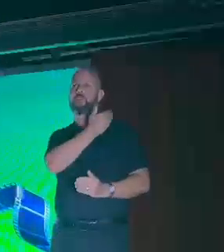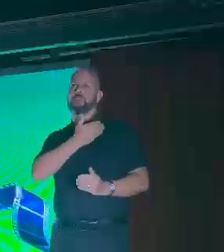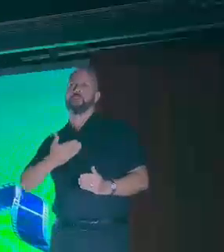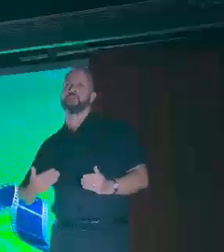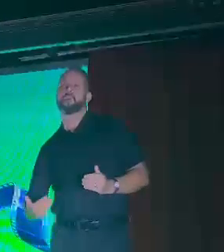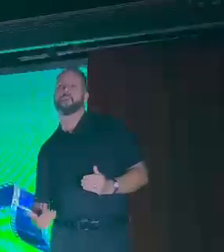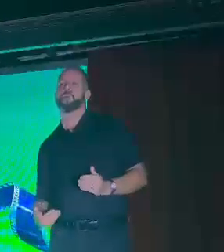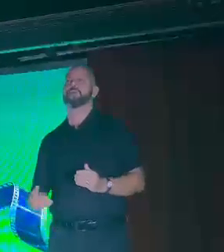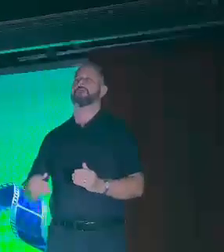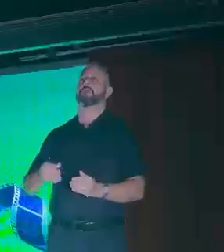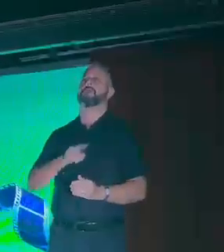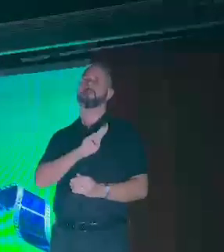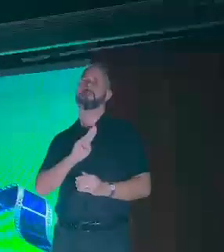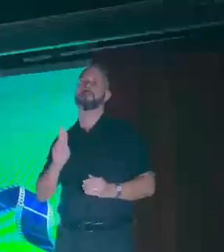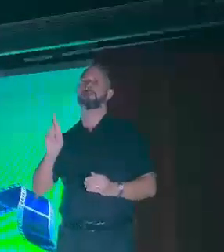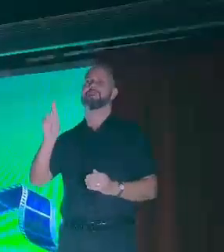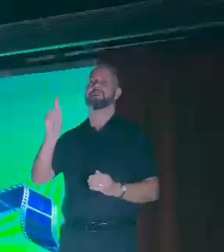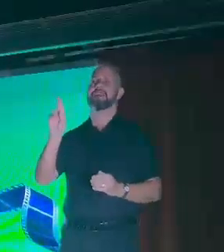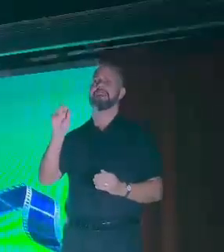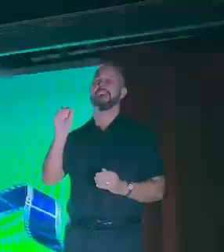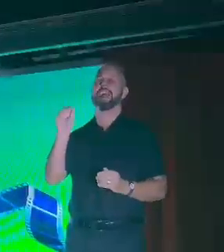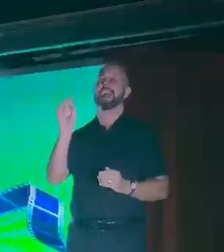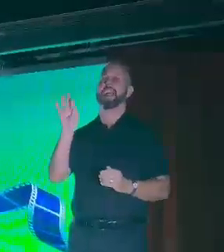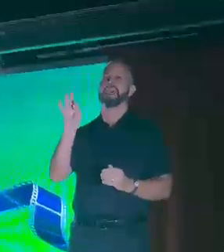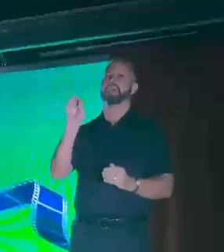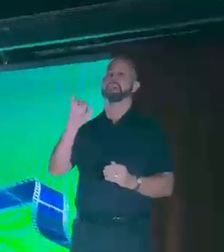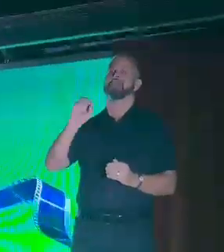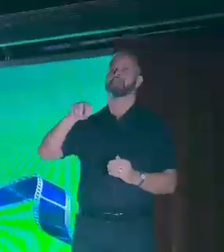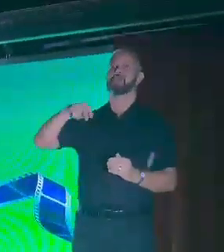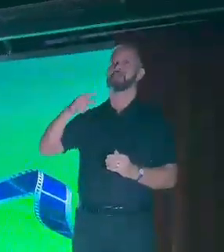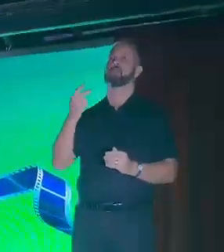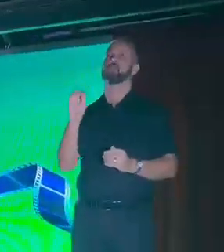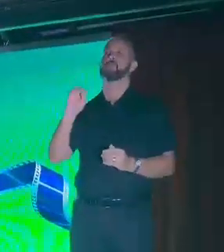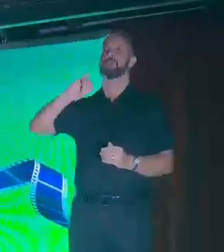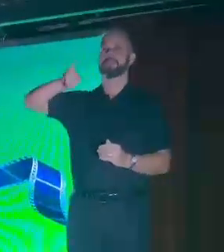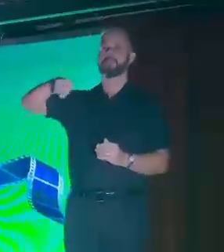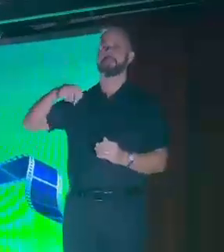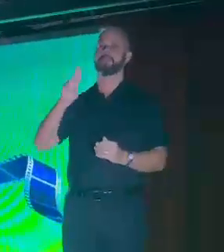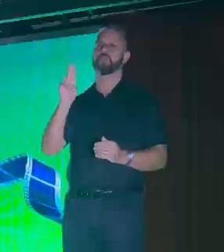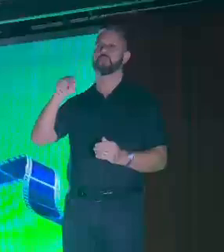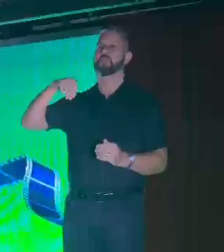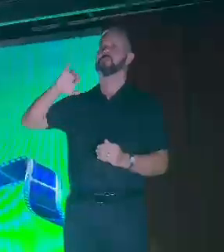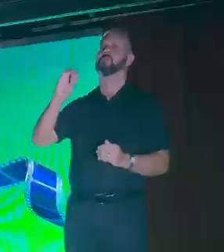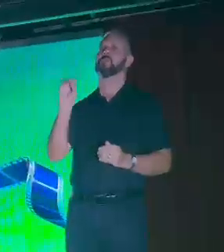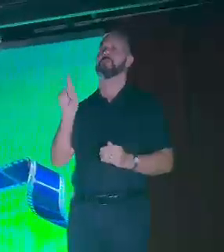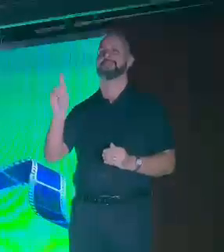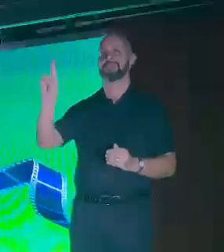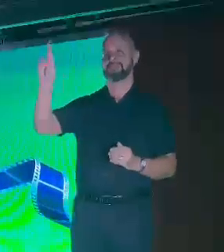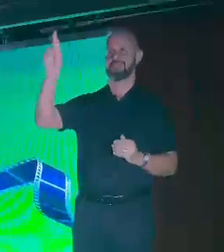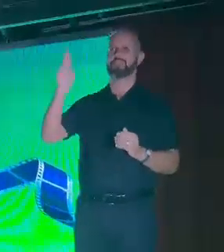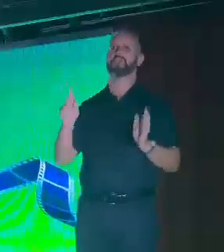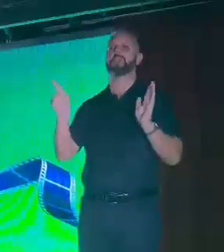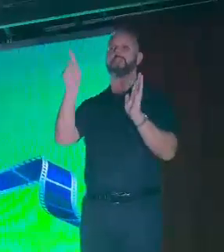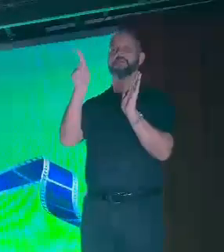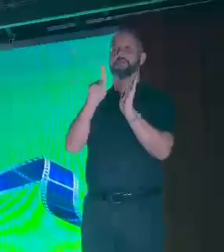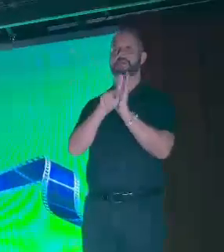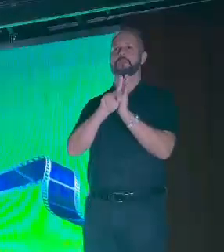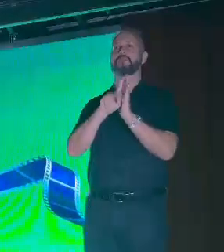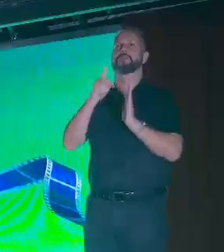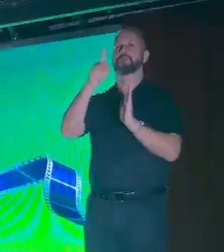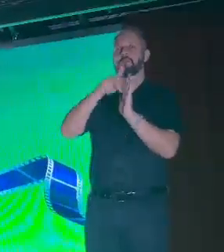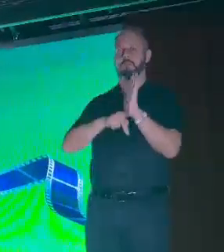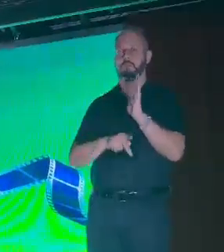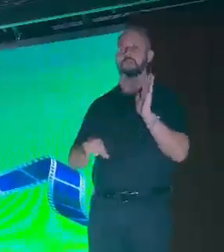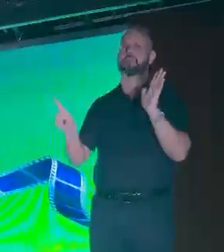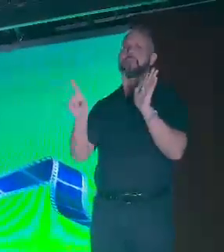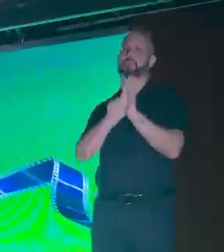Na pessoa do governador Ratinho Júnior, né, por ter destinado isso pra nós. É um projeto através da lei Paulo Gustavo, uma lei federal